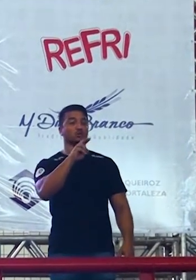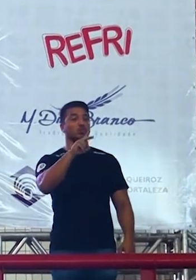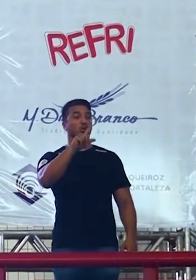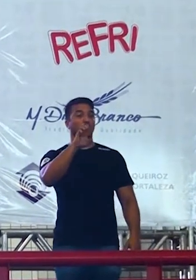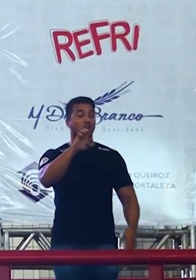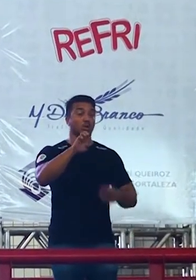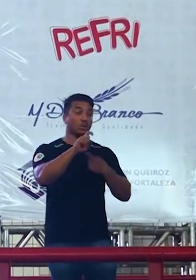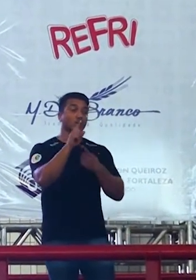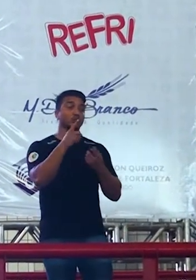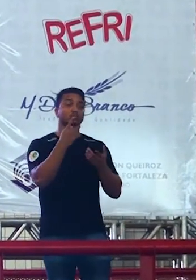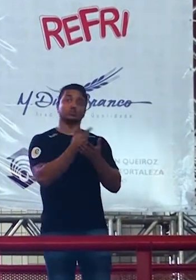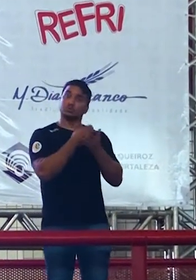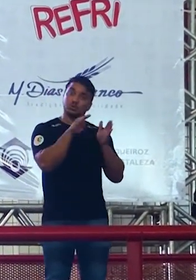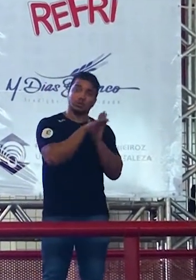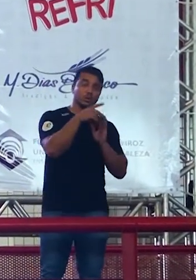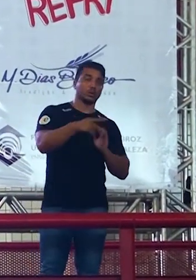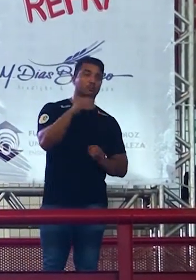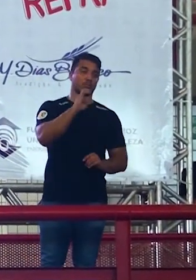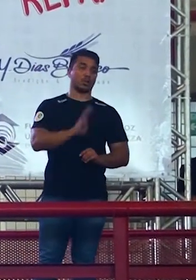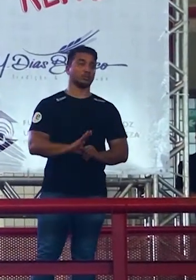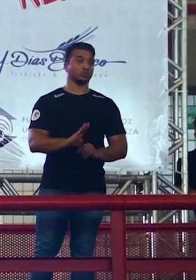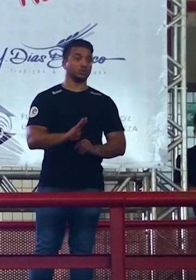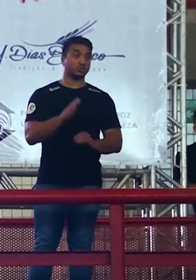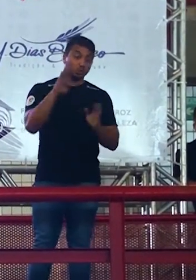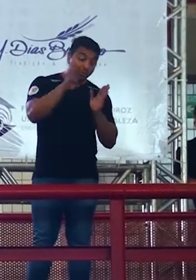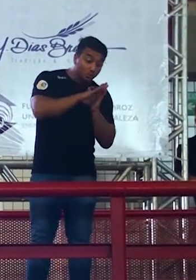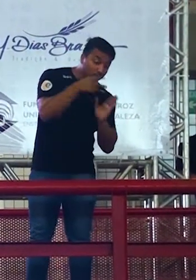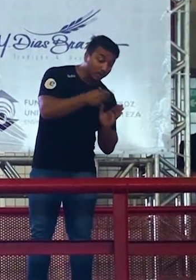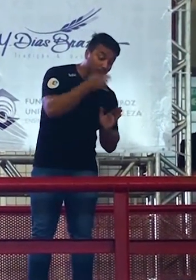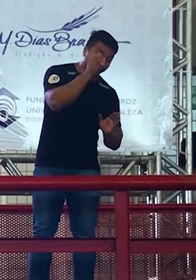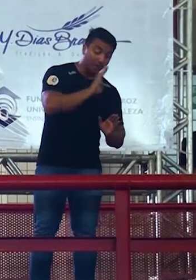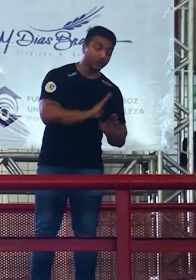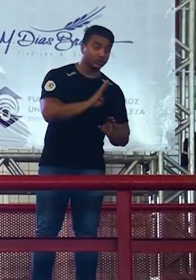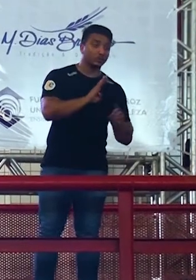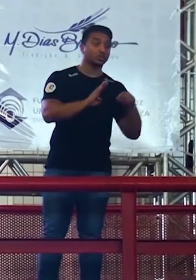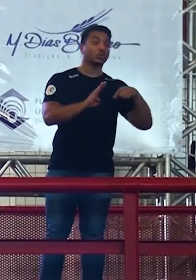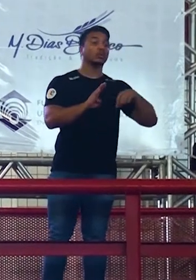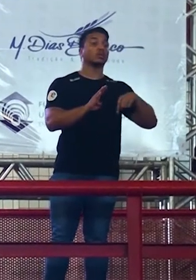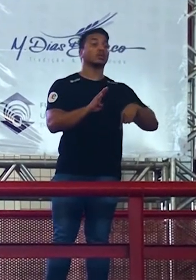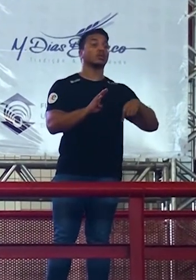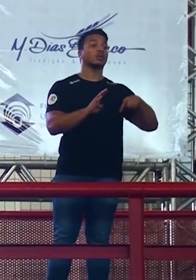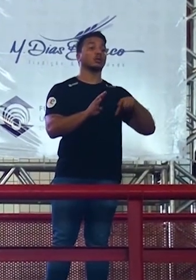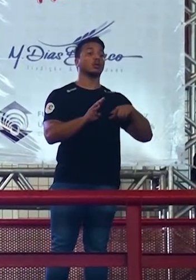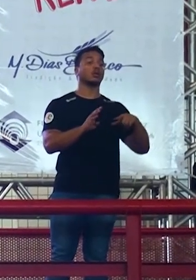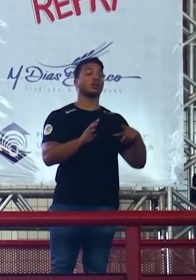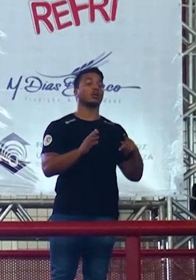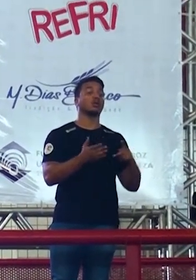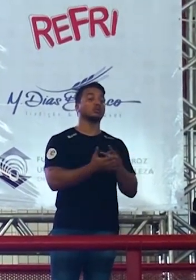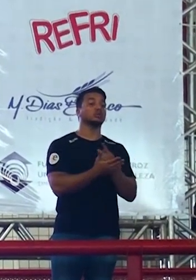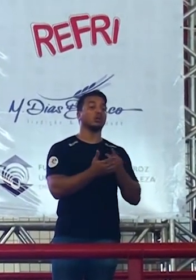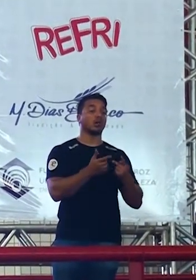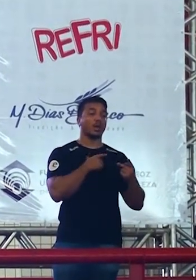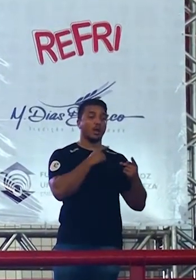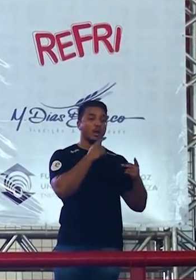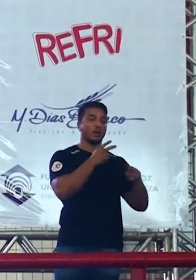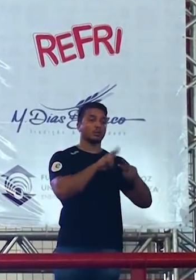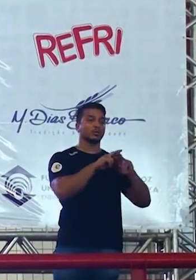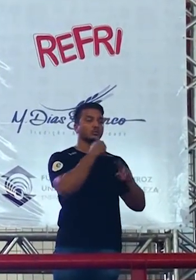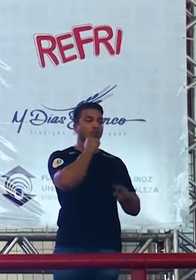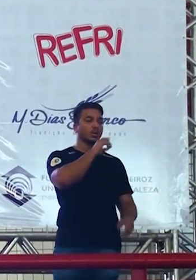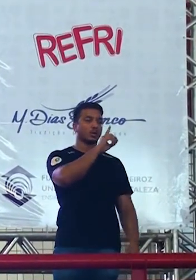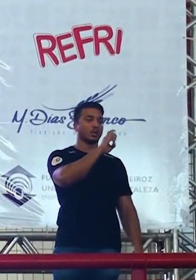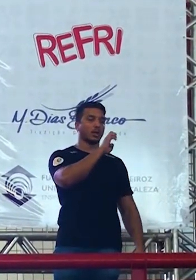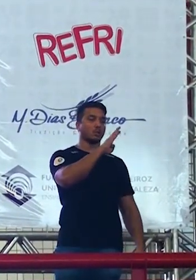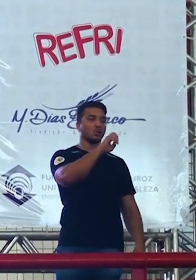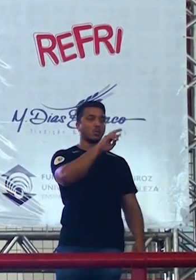campanha chegou ao Brasil pessoal? sim quando a campanha chegou ao Brasil com a hashtag me too Debra Seco